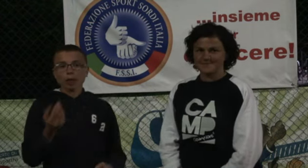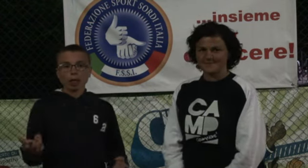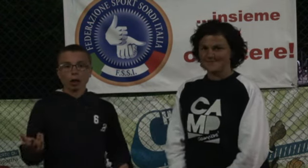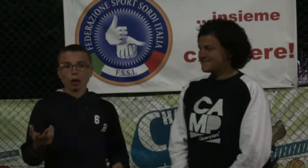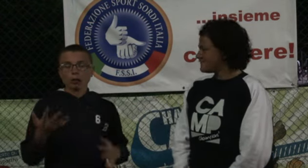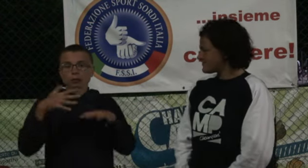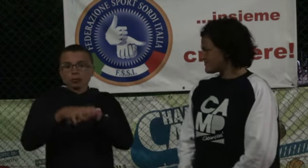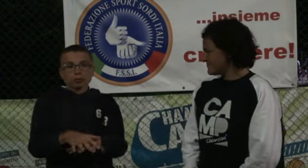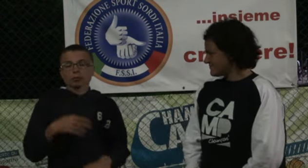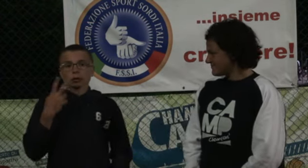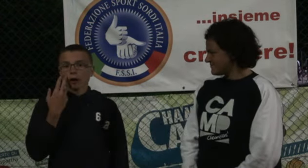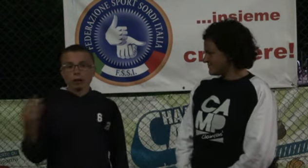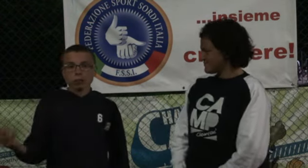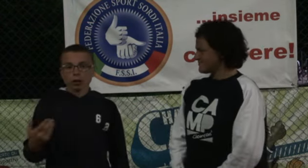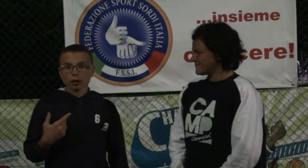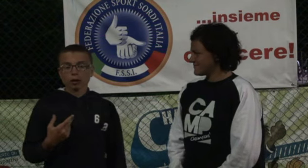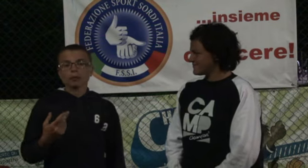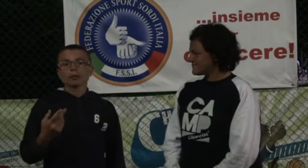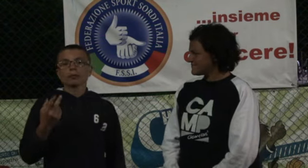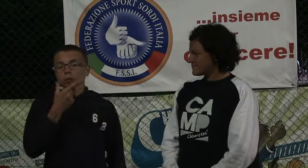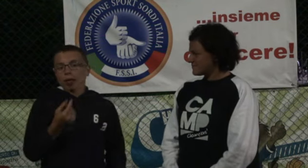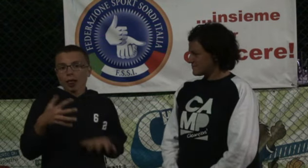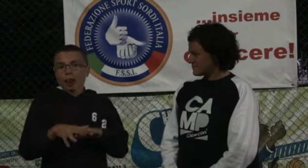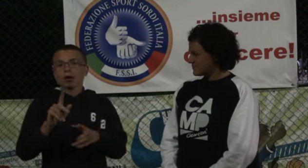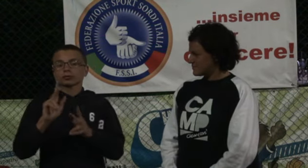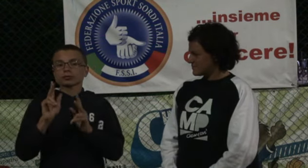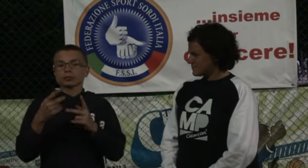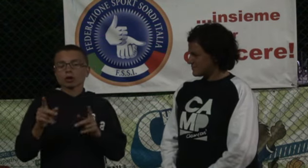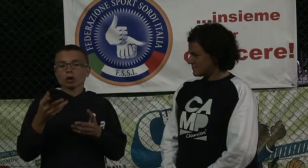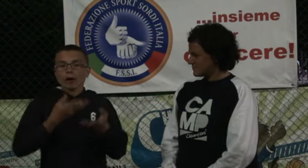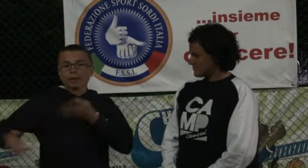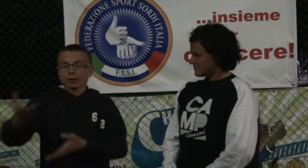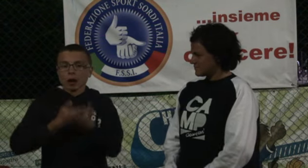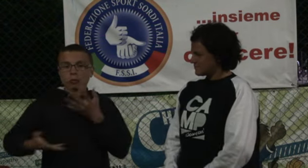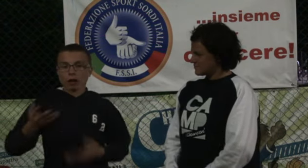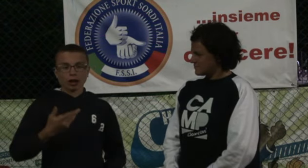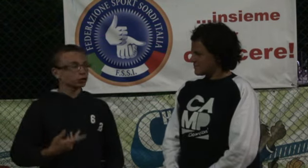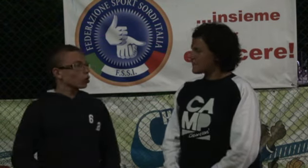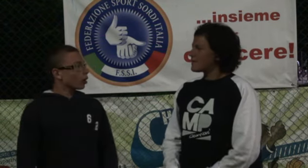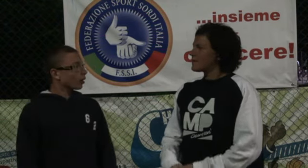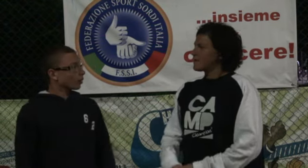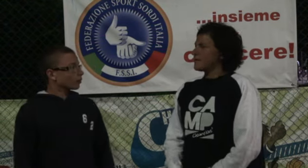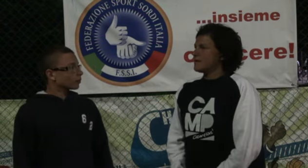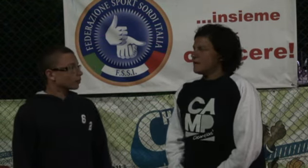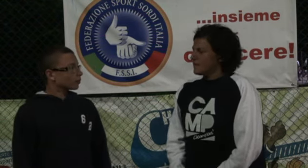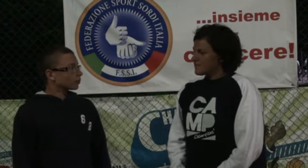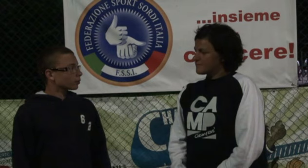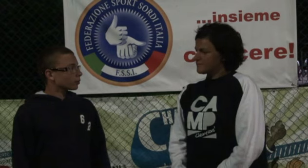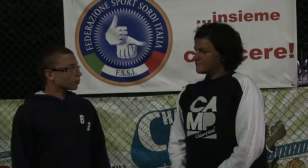pensi? Per me è una cosa bellissima, io mi trovo molto bene perché siamo in collaborazione tra